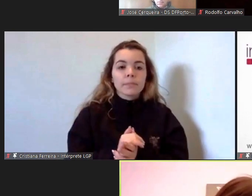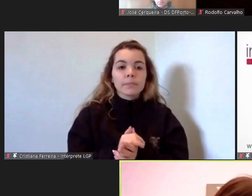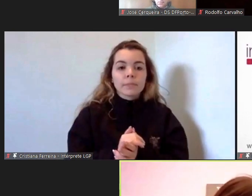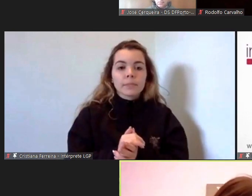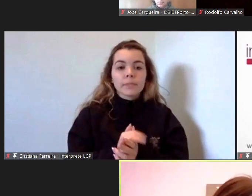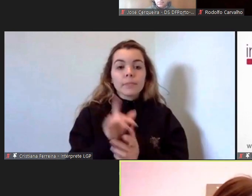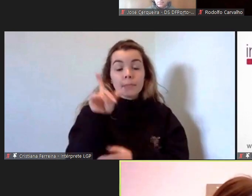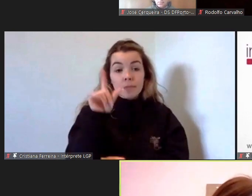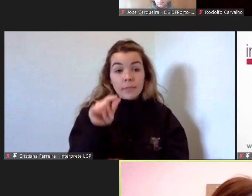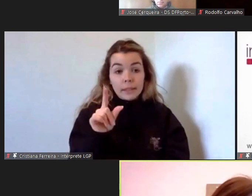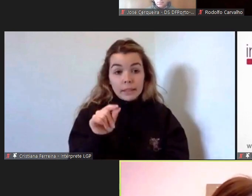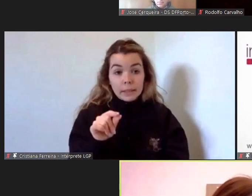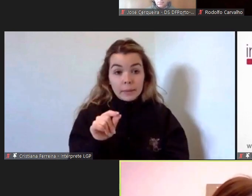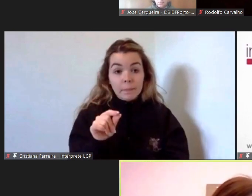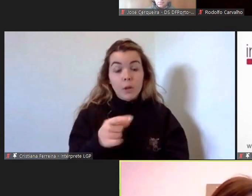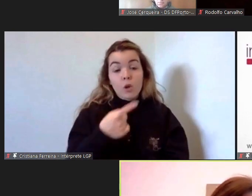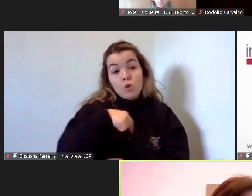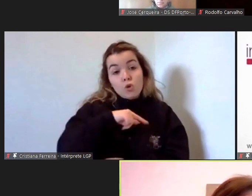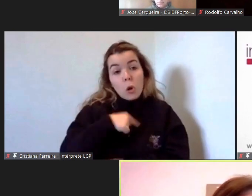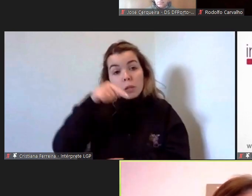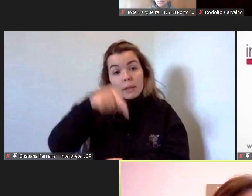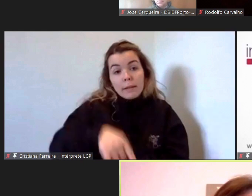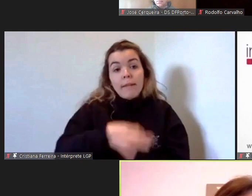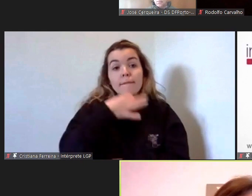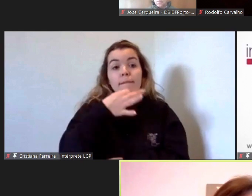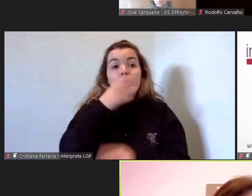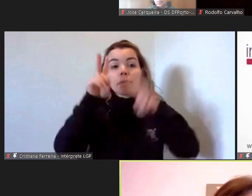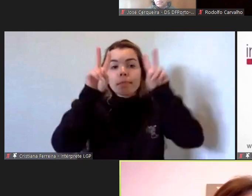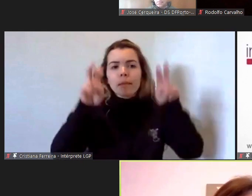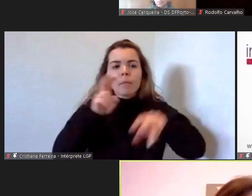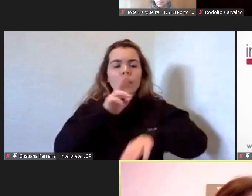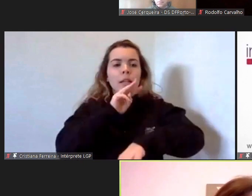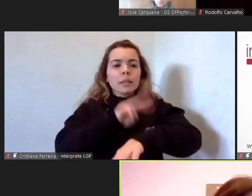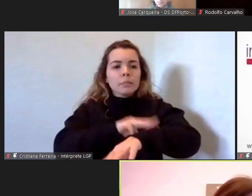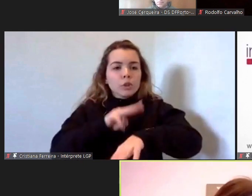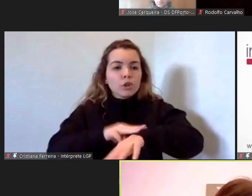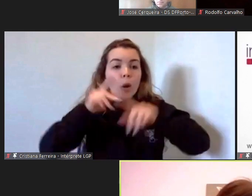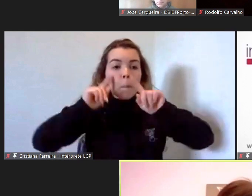estamos também a falar da administração pública também